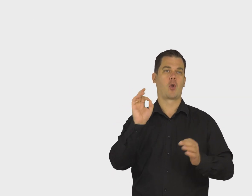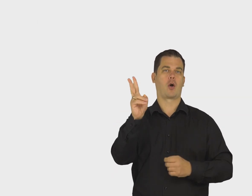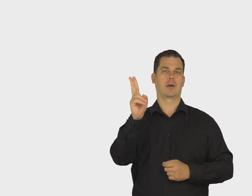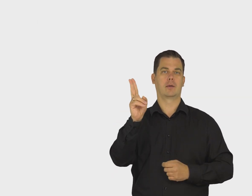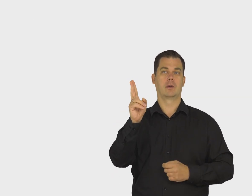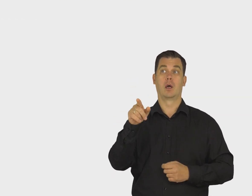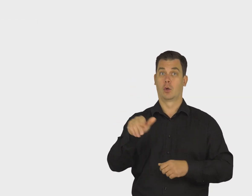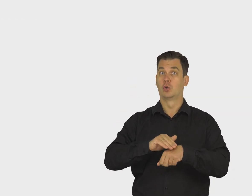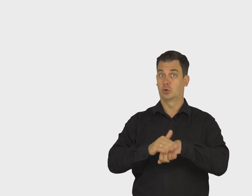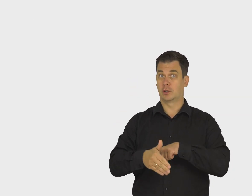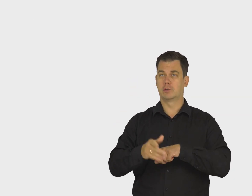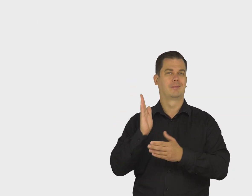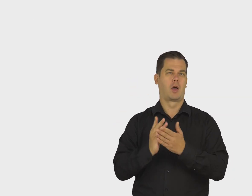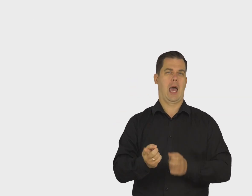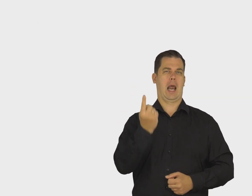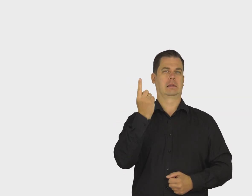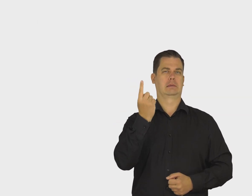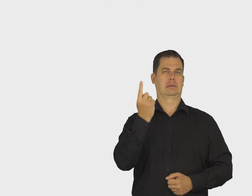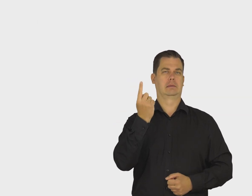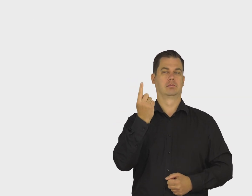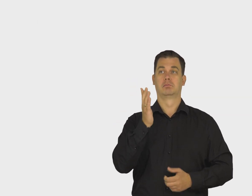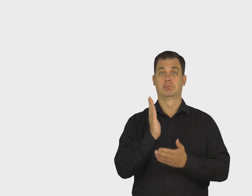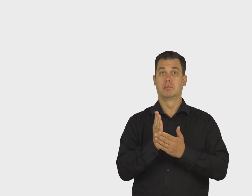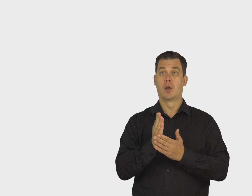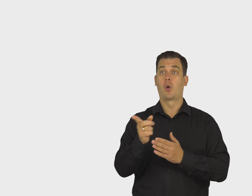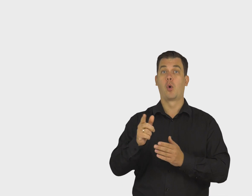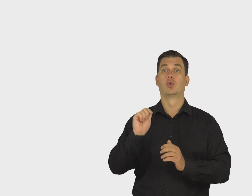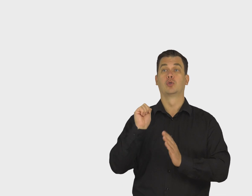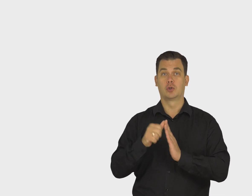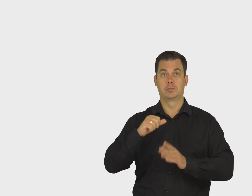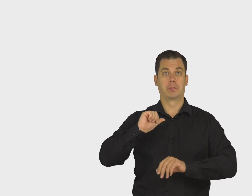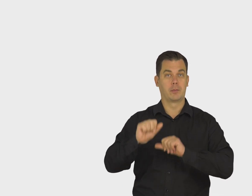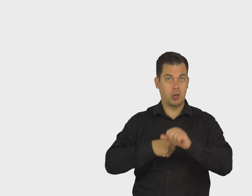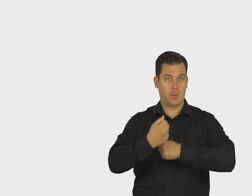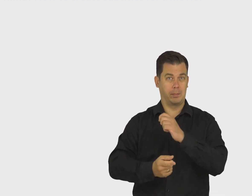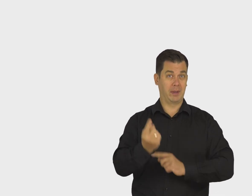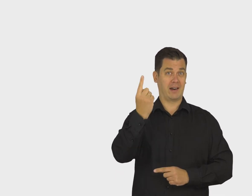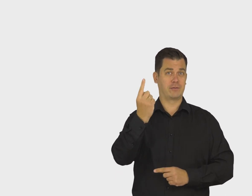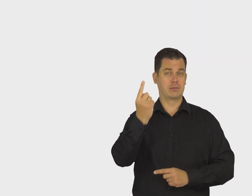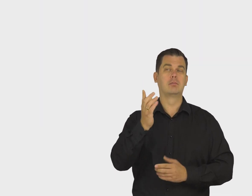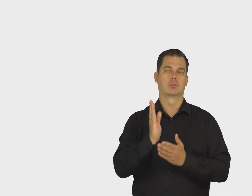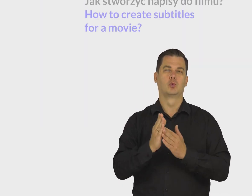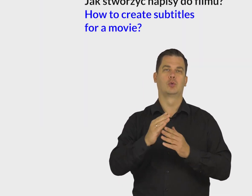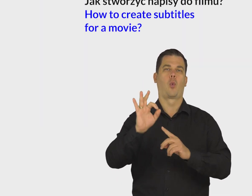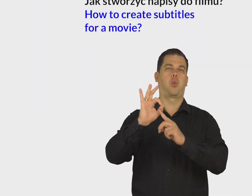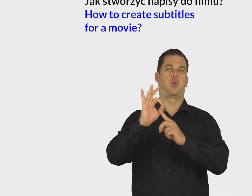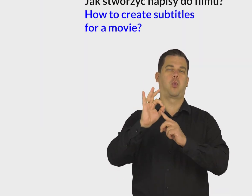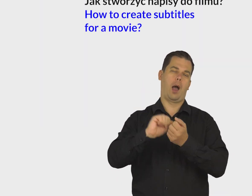Na szczęście ustawienia te musisz zmienić tylko raz, przy pierwszym uruchomieniu programu. Następnie,